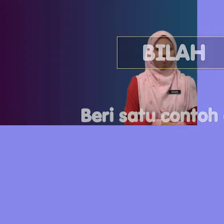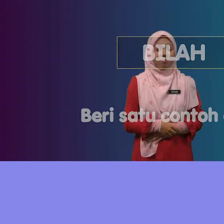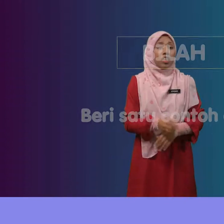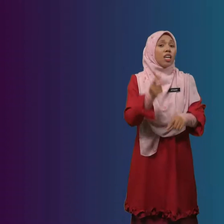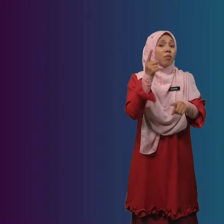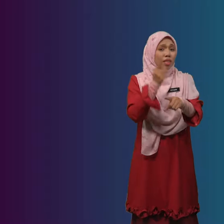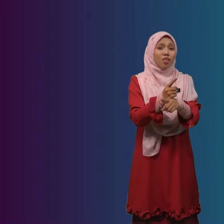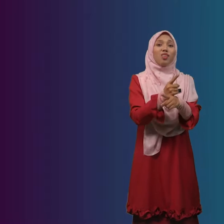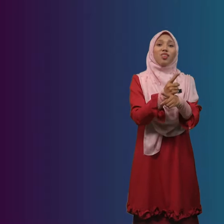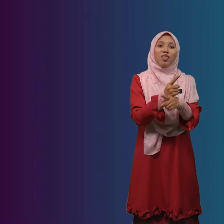Betul